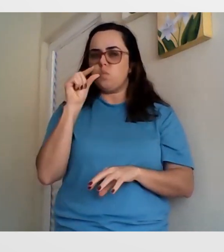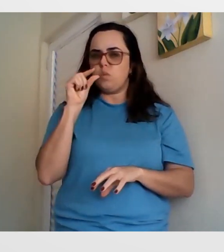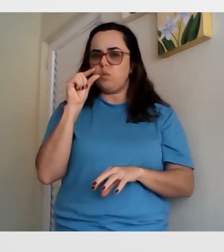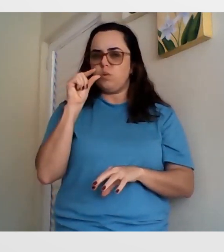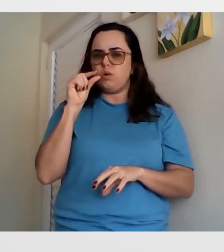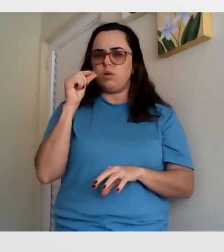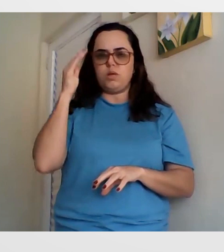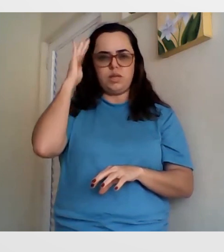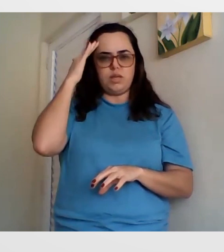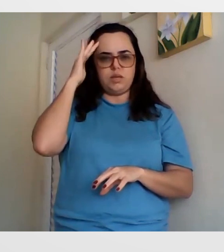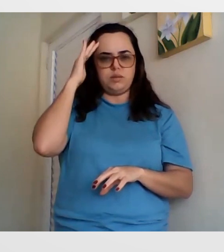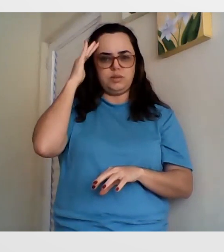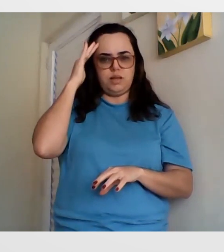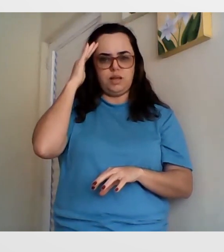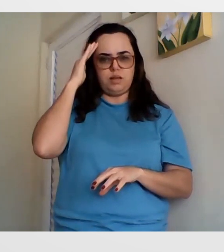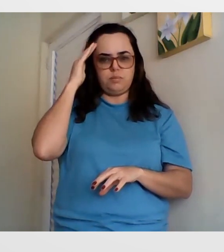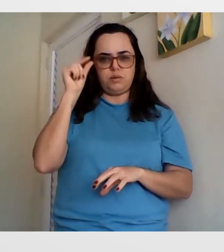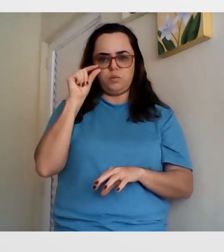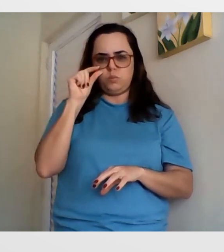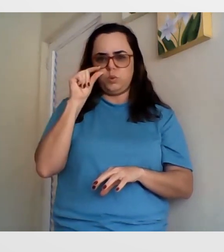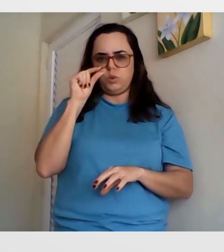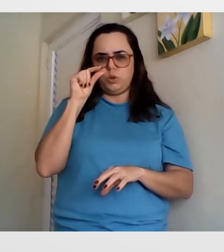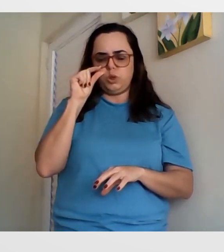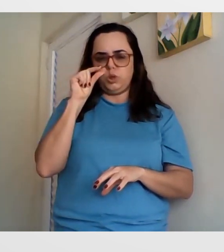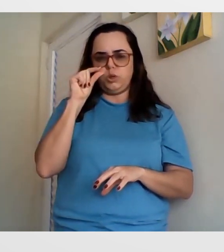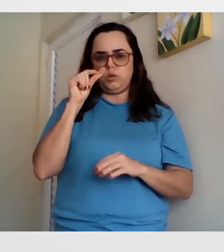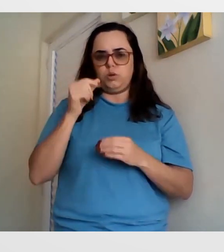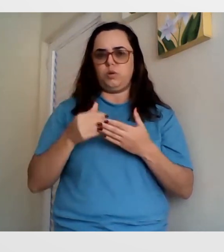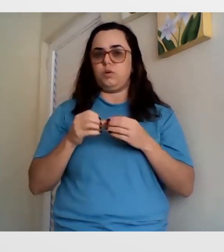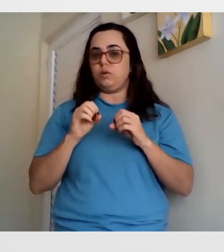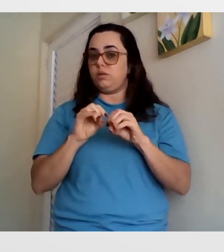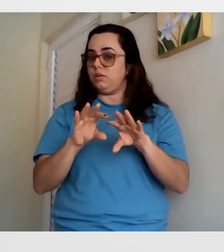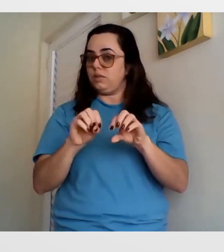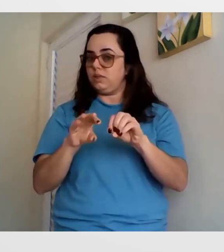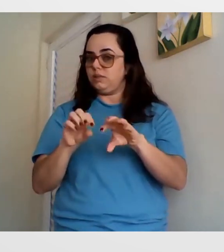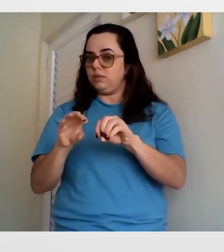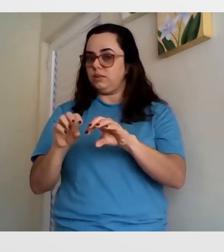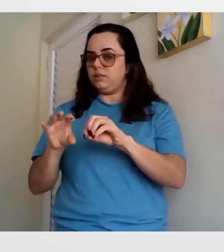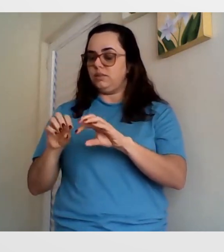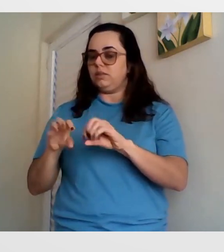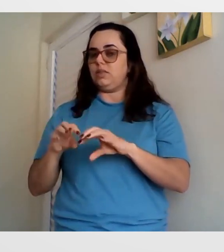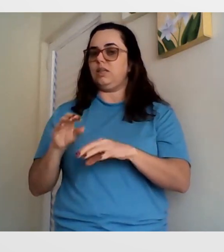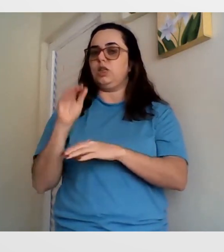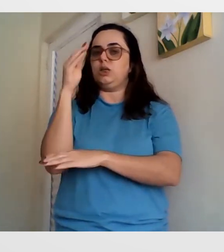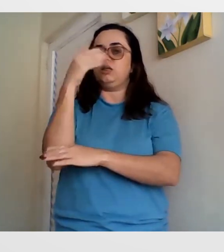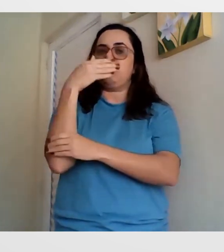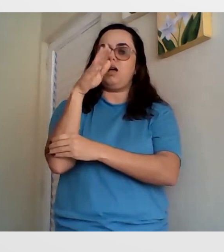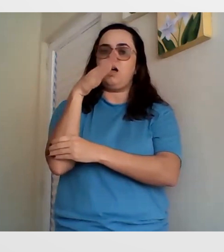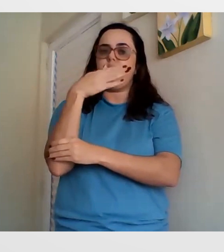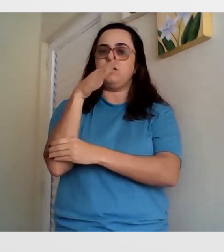Eu queria trabalhar ajudando os surdos, ensinando os surdos, tendo um contato mais próximo com eles.